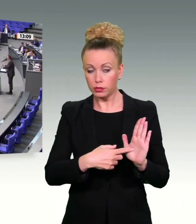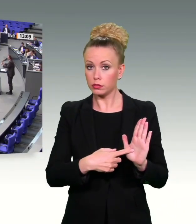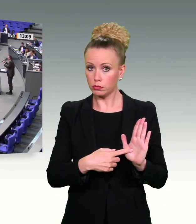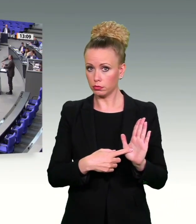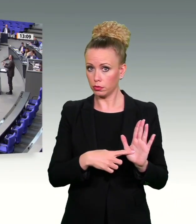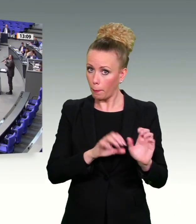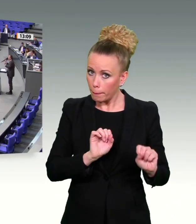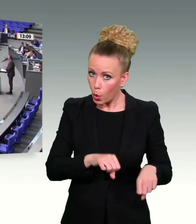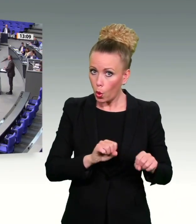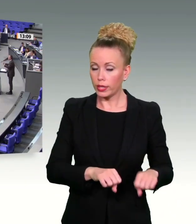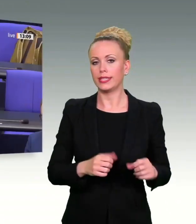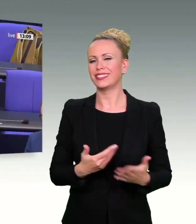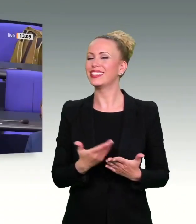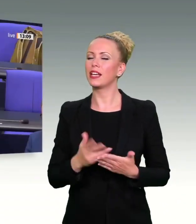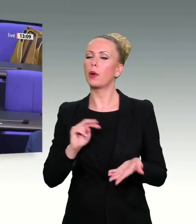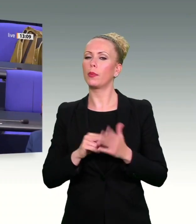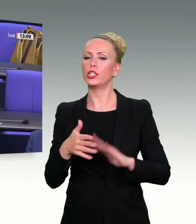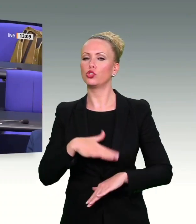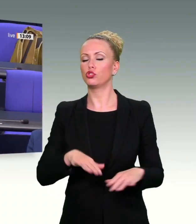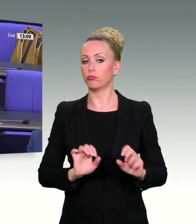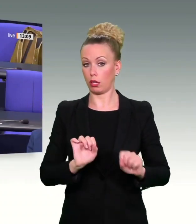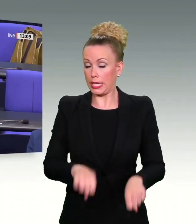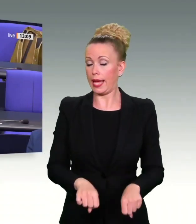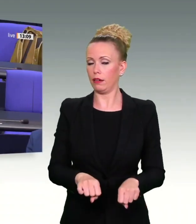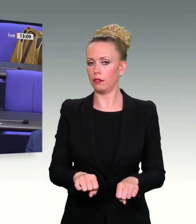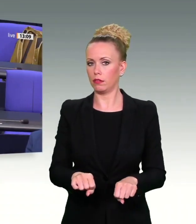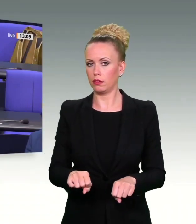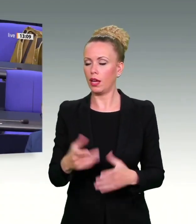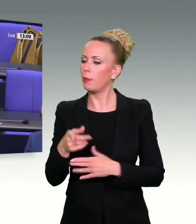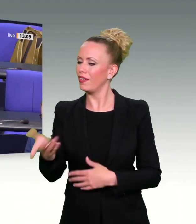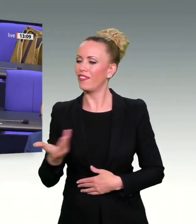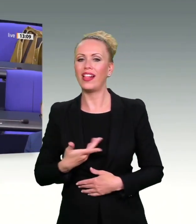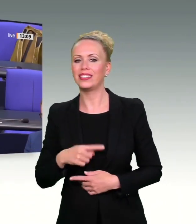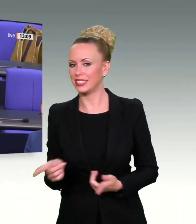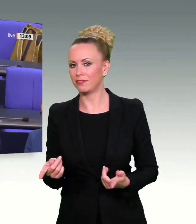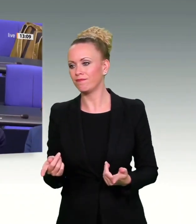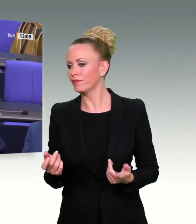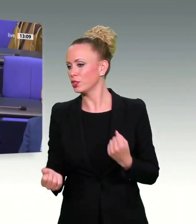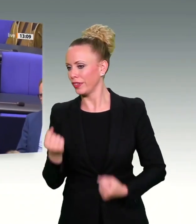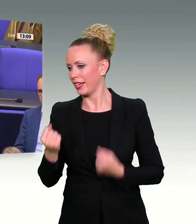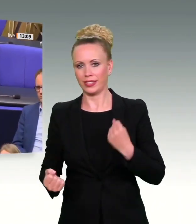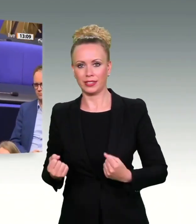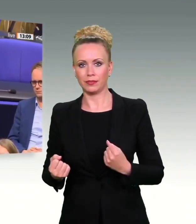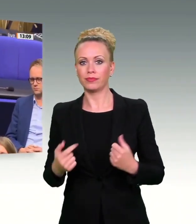Könnens, sondern des politischen Wollens. Diese Entscheidung muss hier in diesem Parlament getroffen werden, meine Damen und Herren.